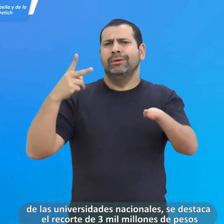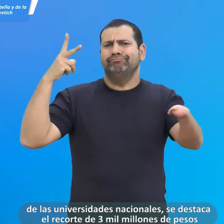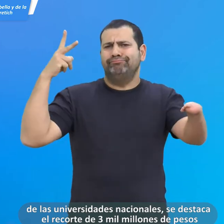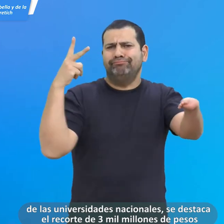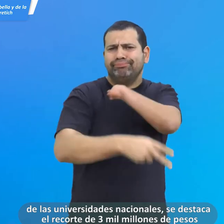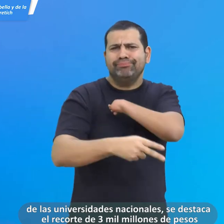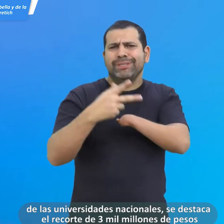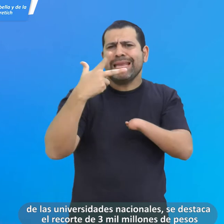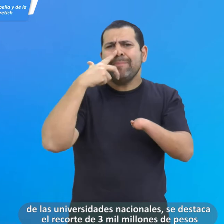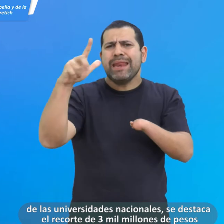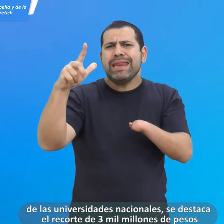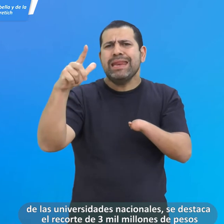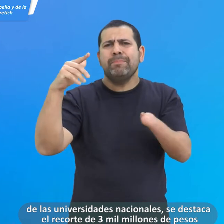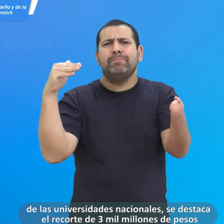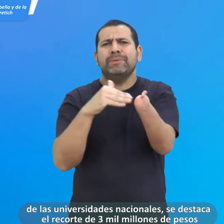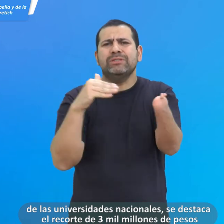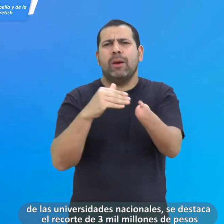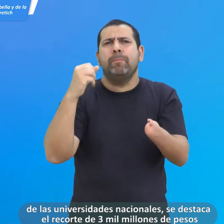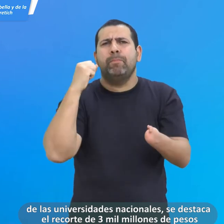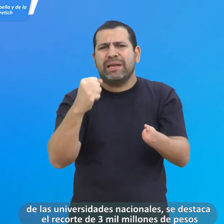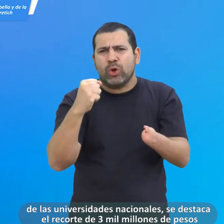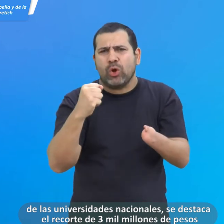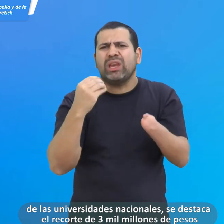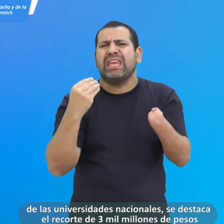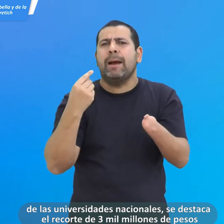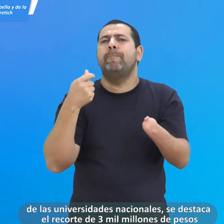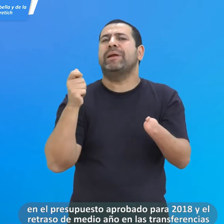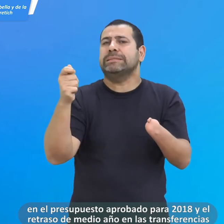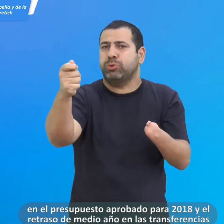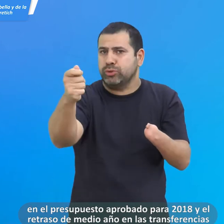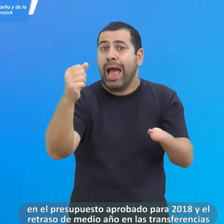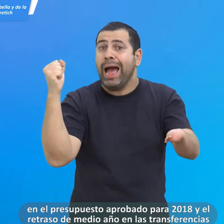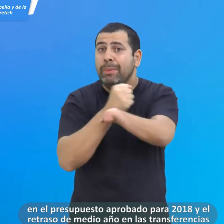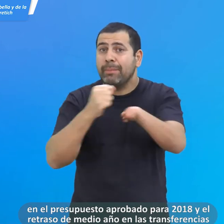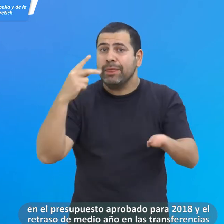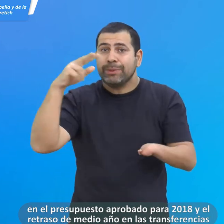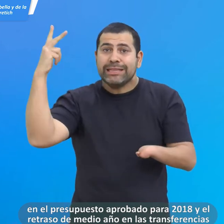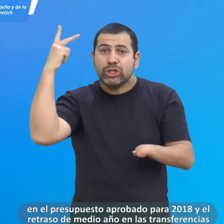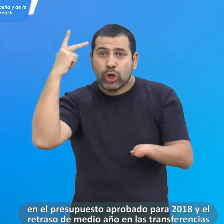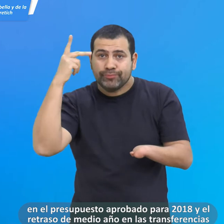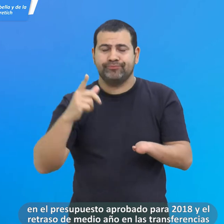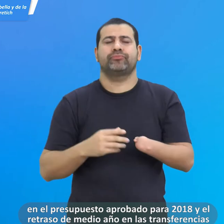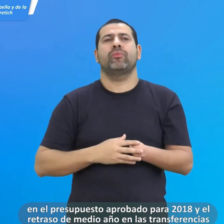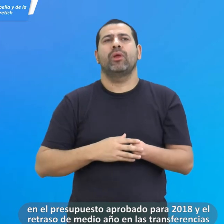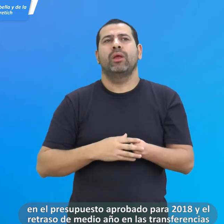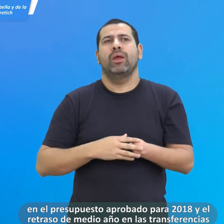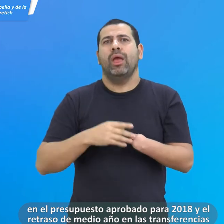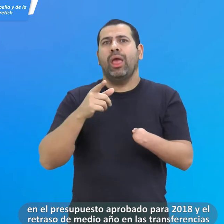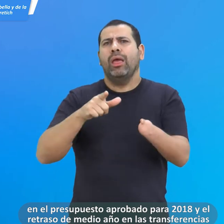se destaca el recorte de 3.000 millones de pesos en el presupuesto aprobado para 2018